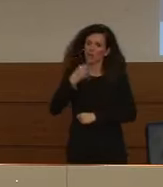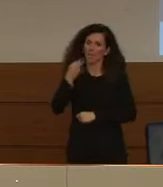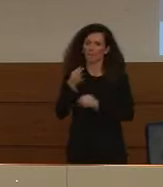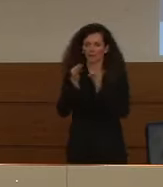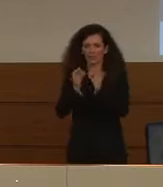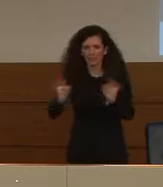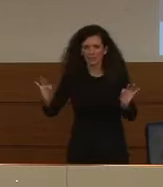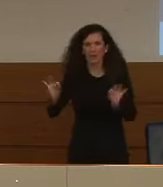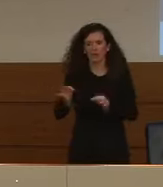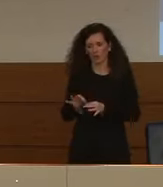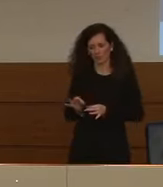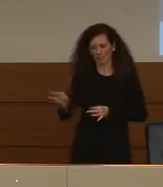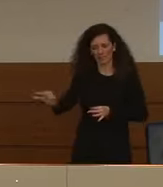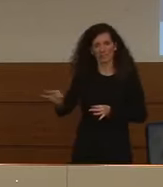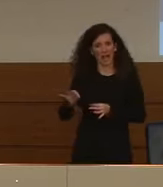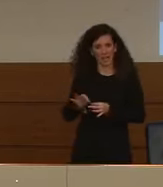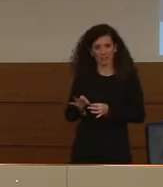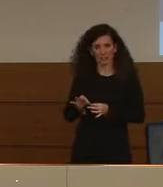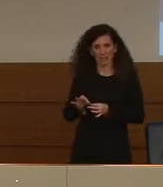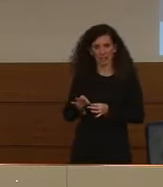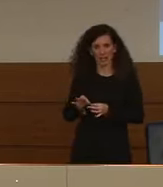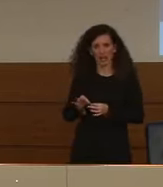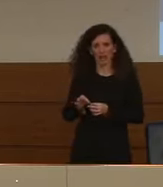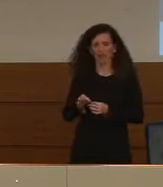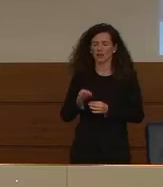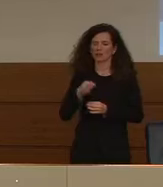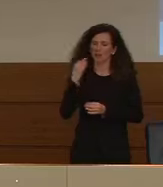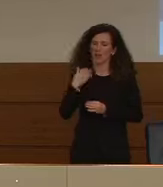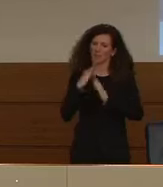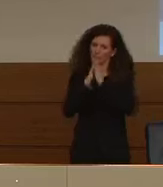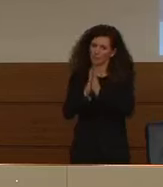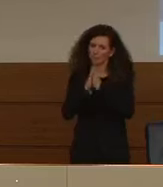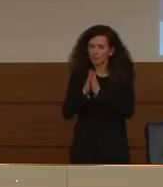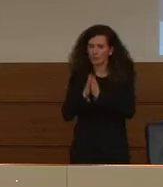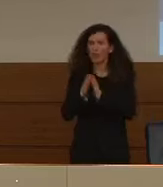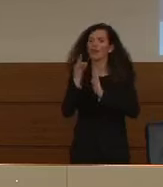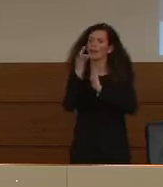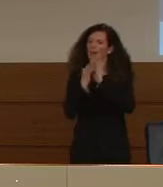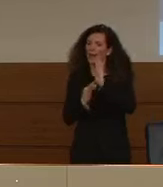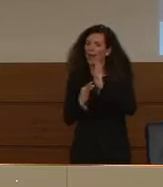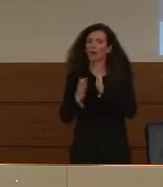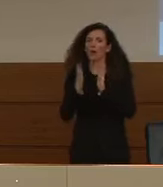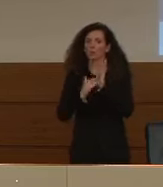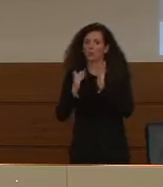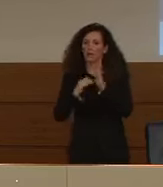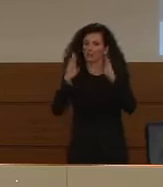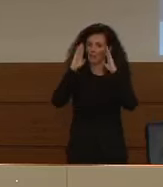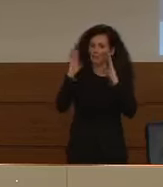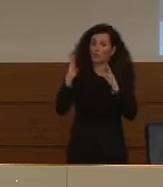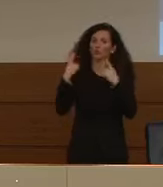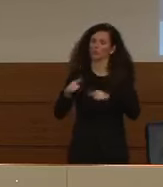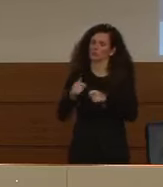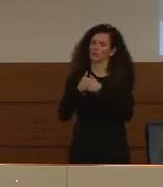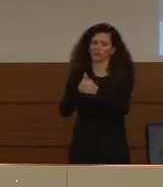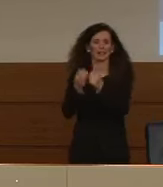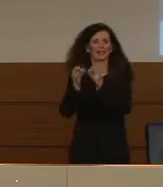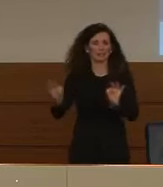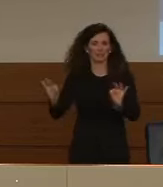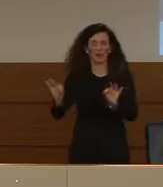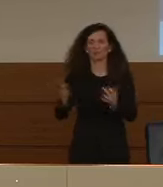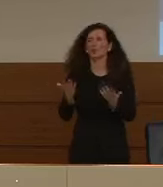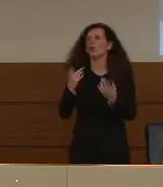distanza che è quella che è indicata e delle regole di prudenza che sono state date. E' un qualcosa di più